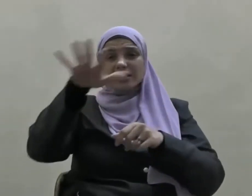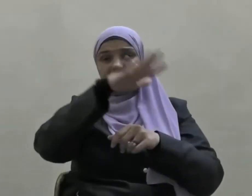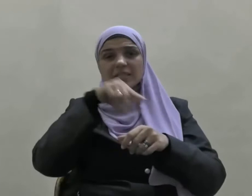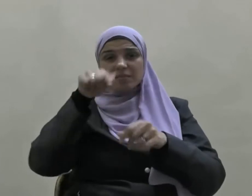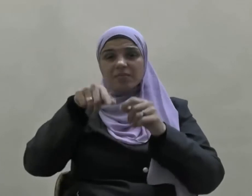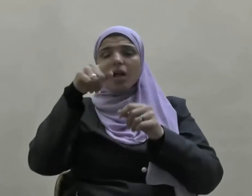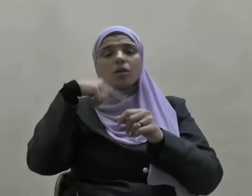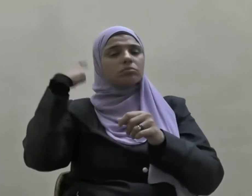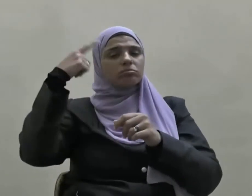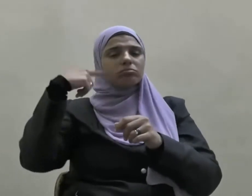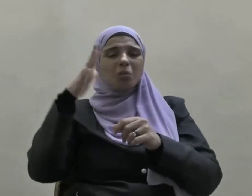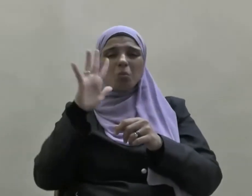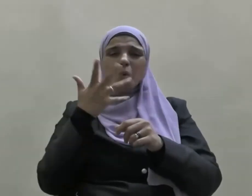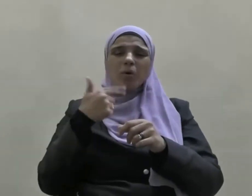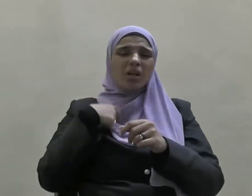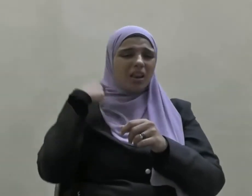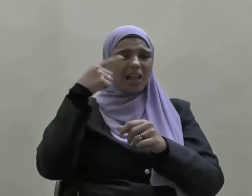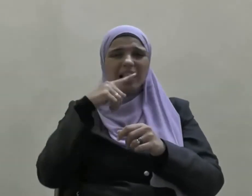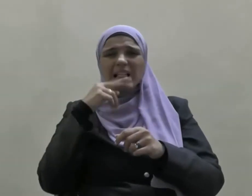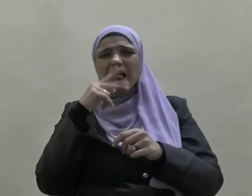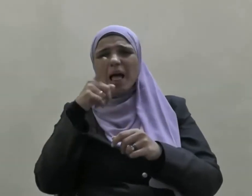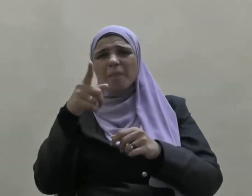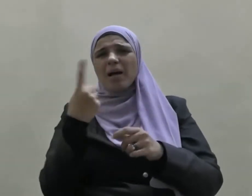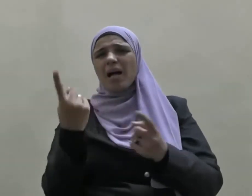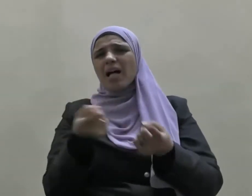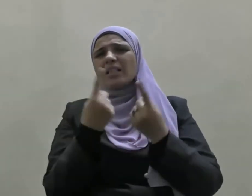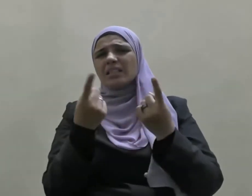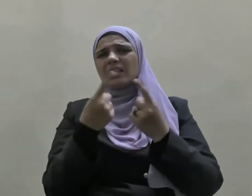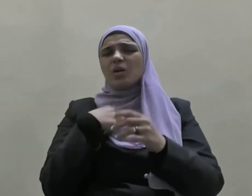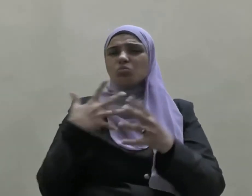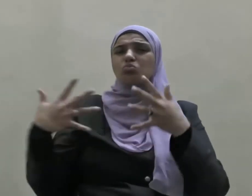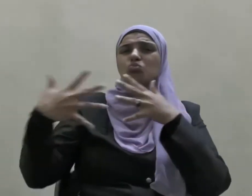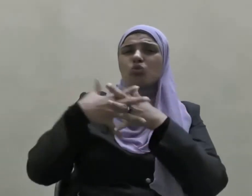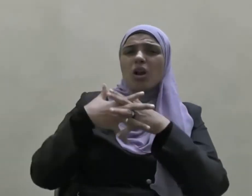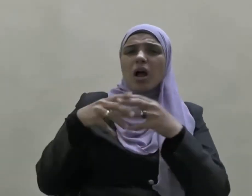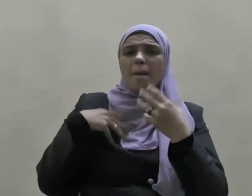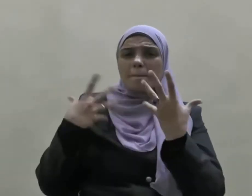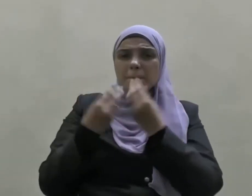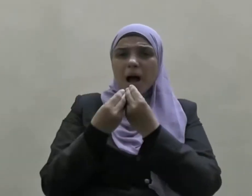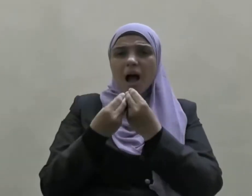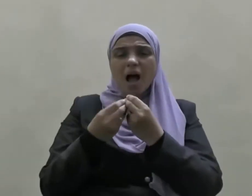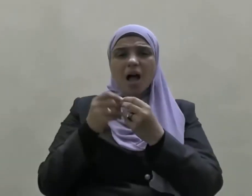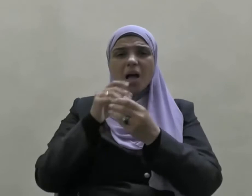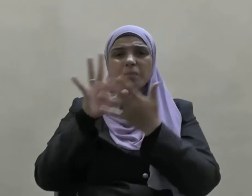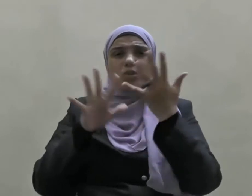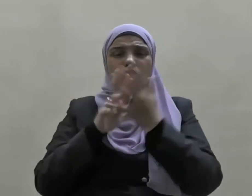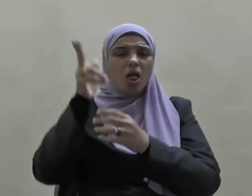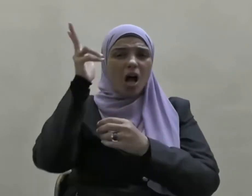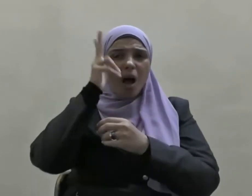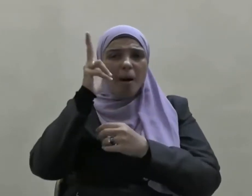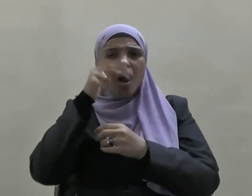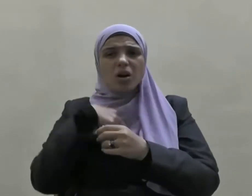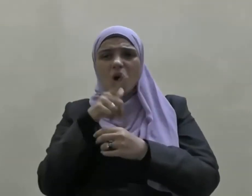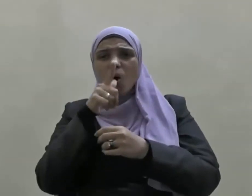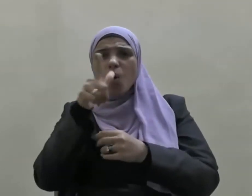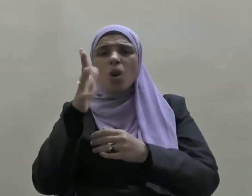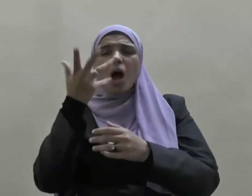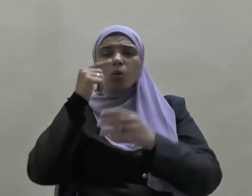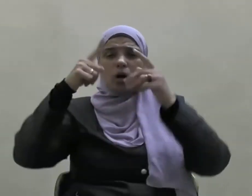ربما يستهين بما يقوم به من مشاركة لبعض الأخبار أو